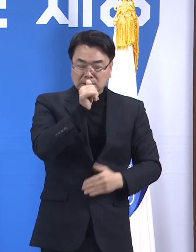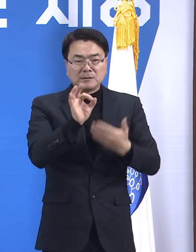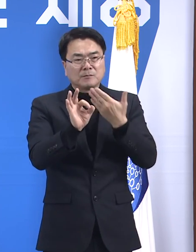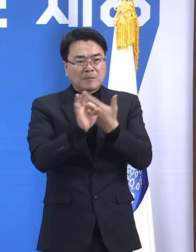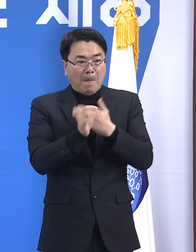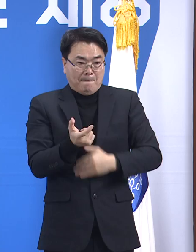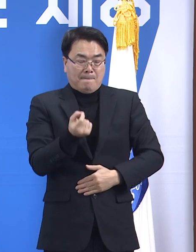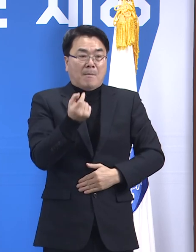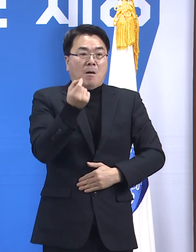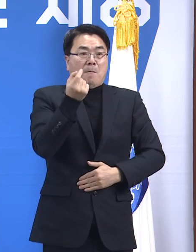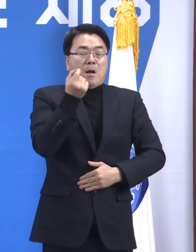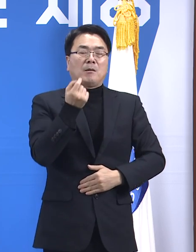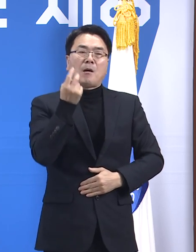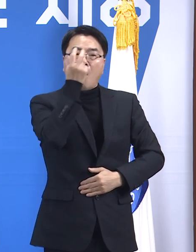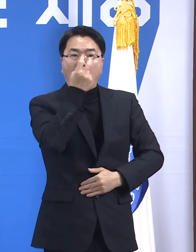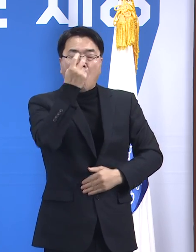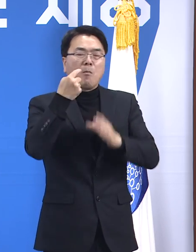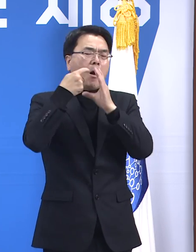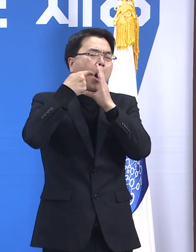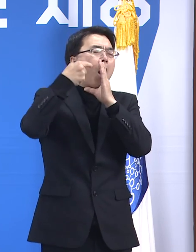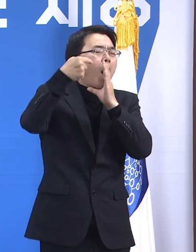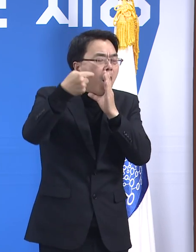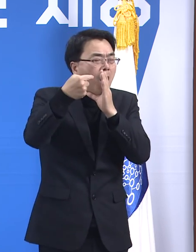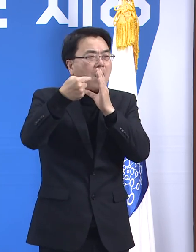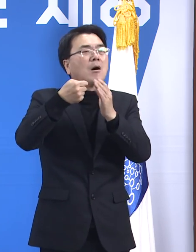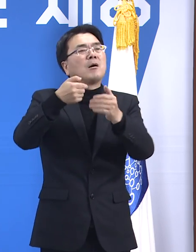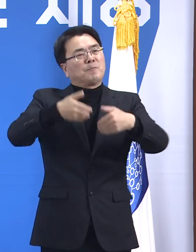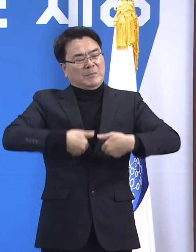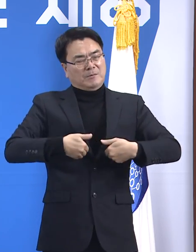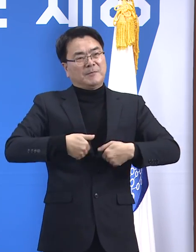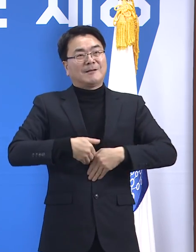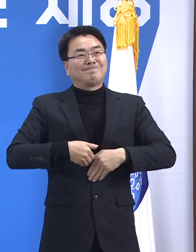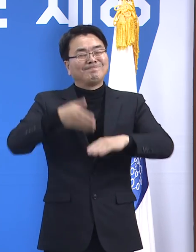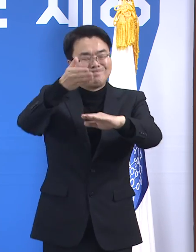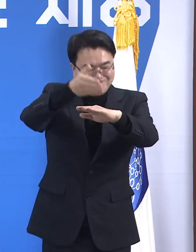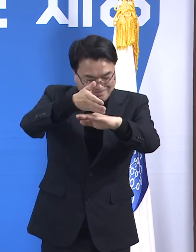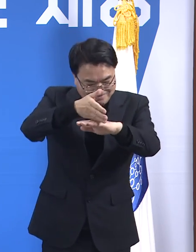신속하게 검사를 받아주시길 당부드립니다. 감사합니다.